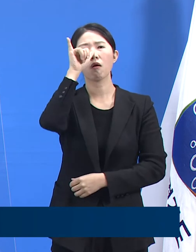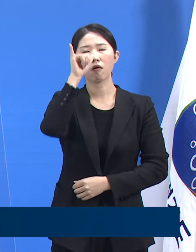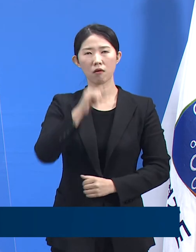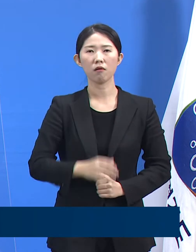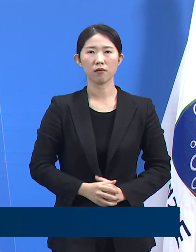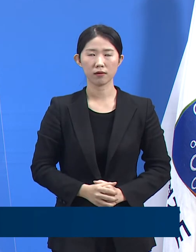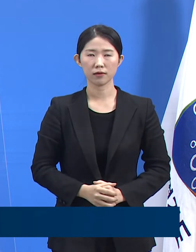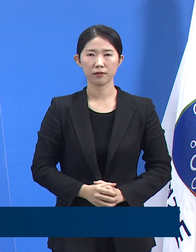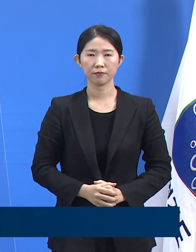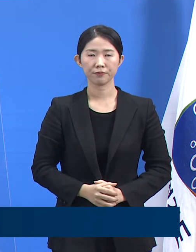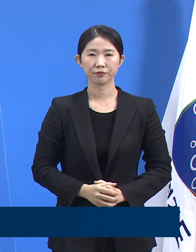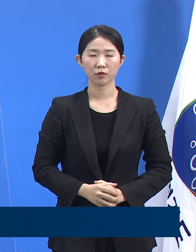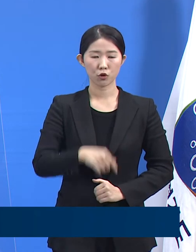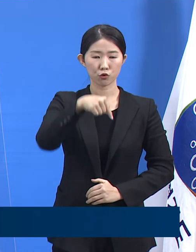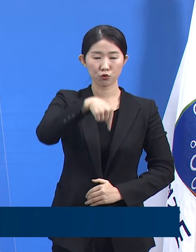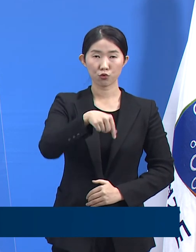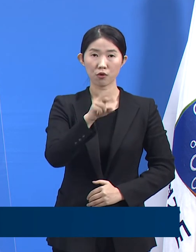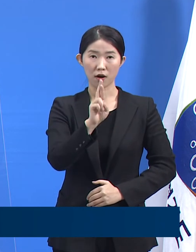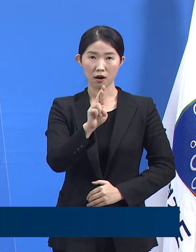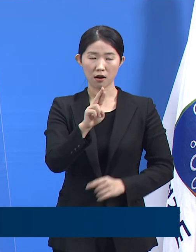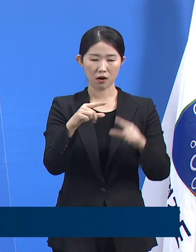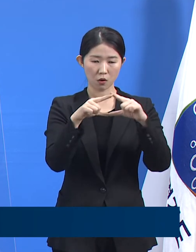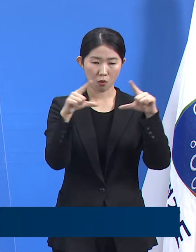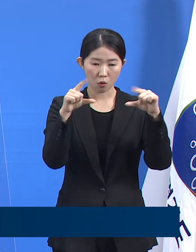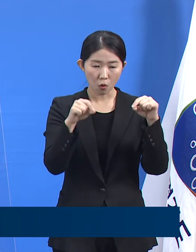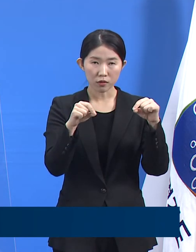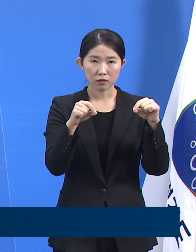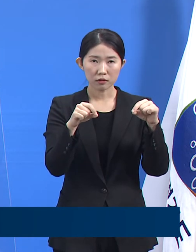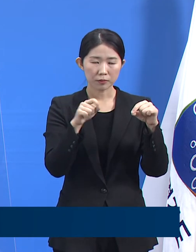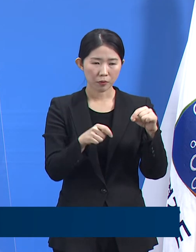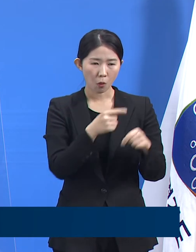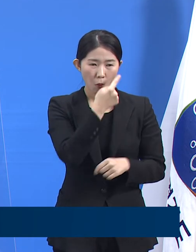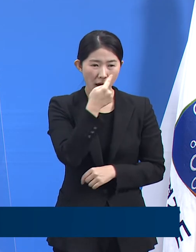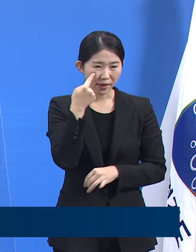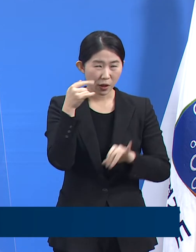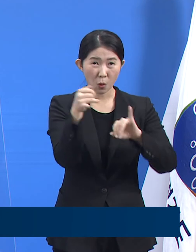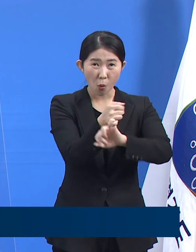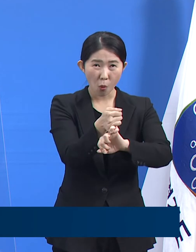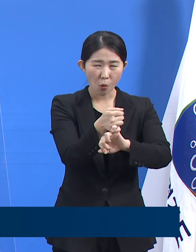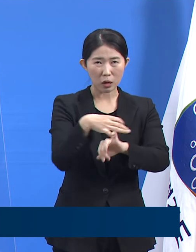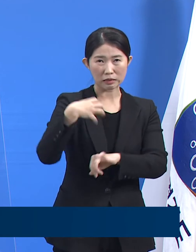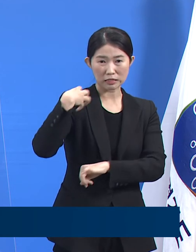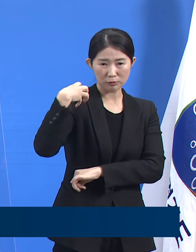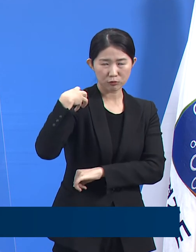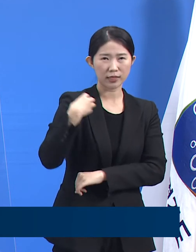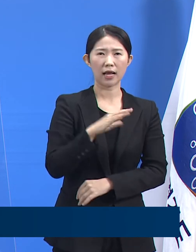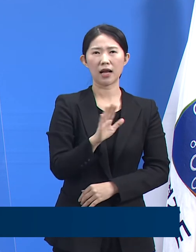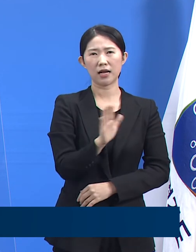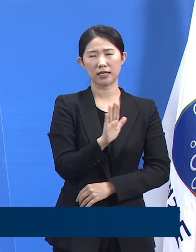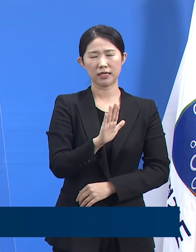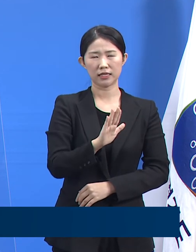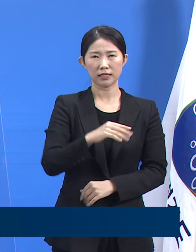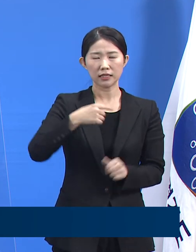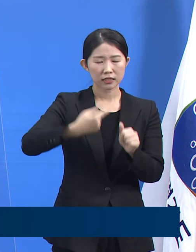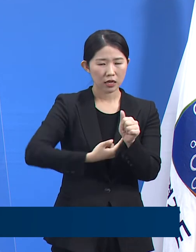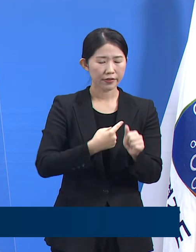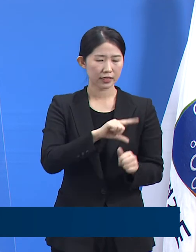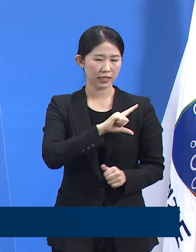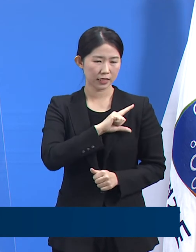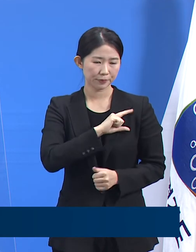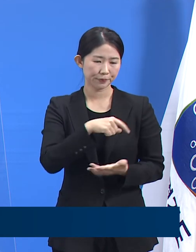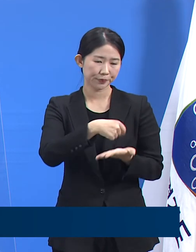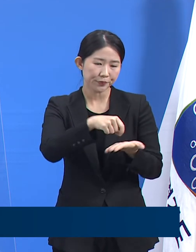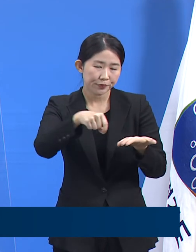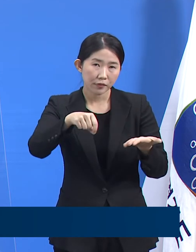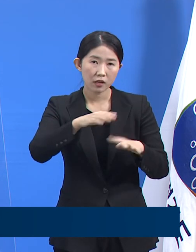전자출입명부 사용이 의무화되어 있지는 않은 공간이어서 수기로 출입장 명부가 작성될 때 정확성에